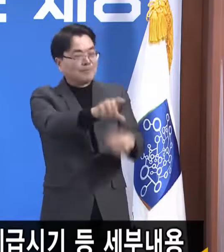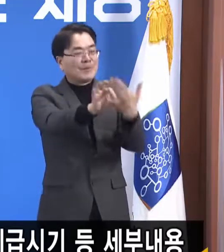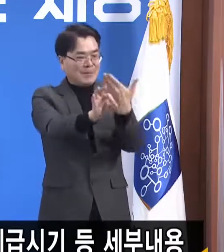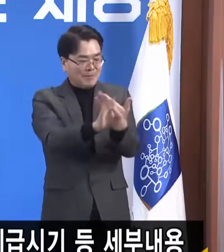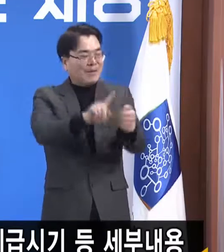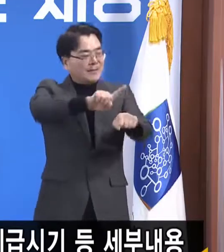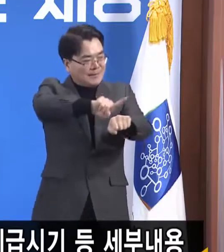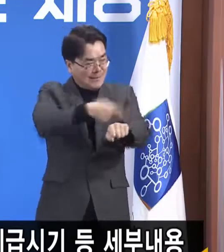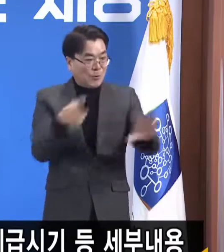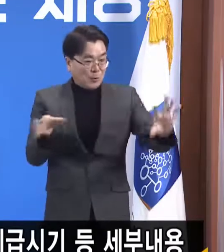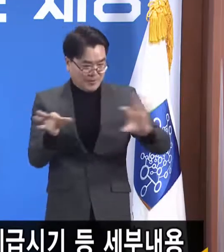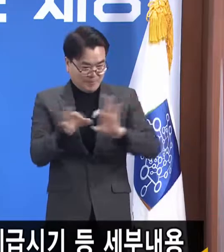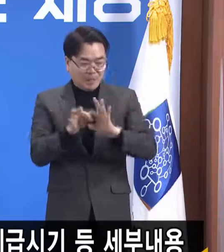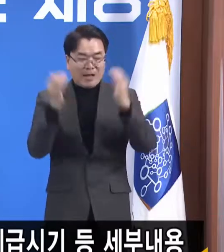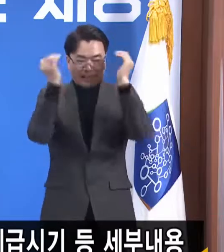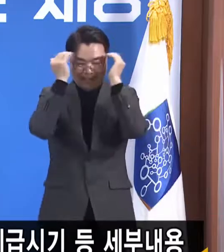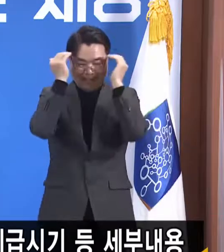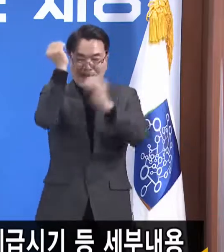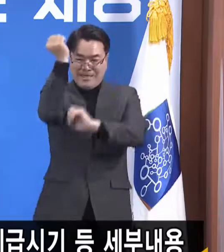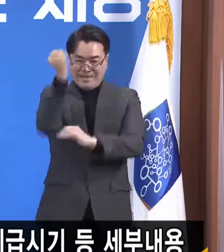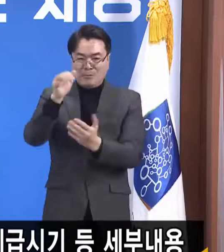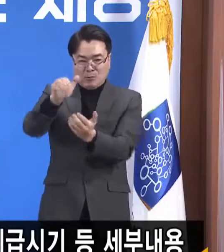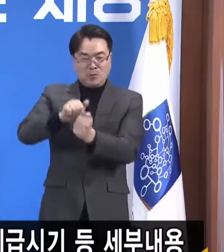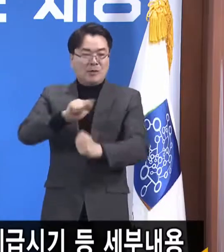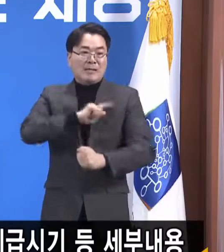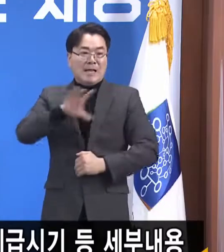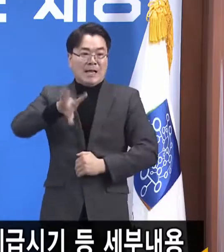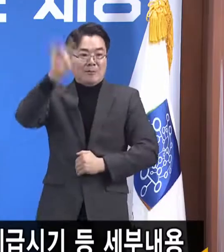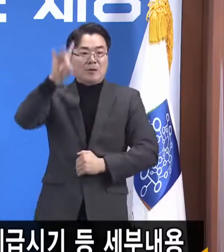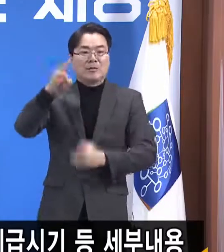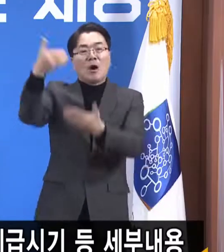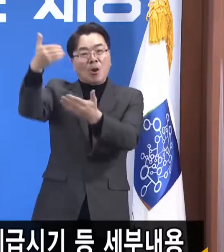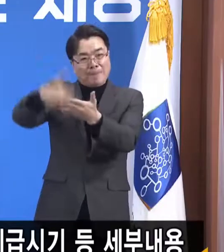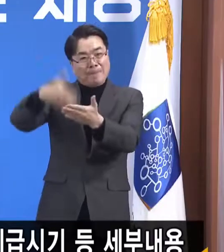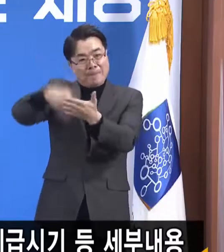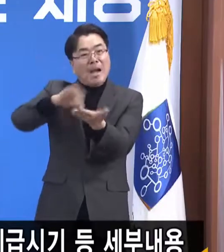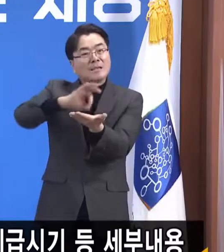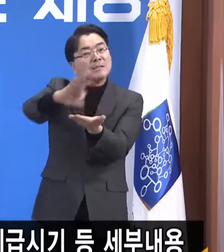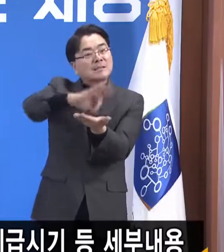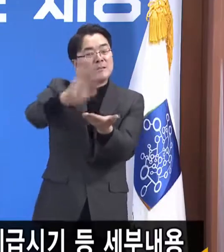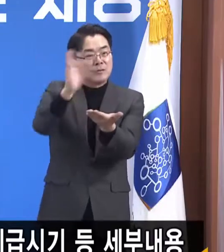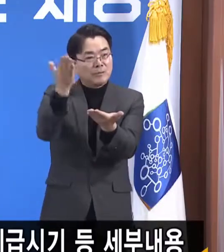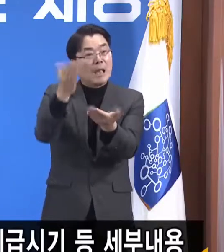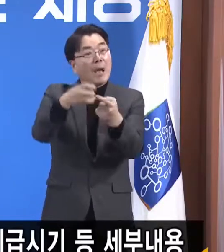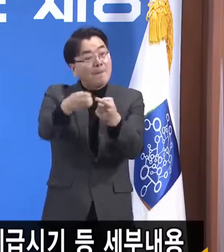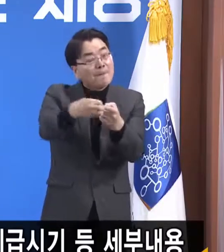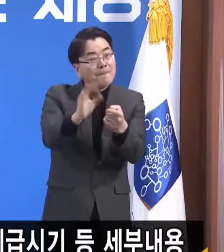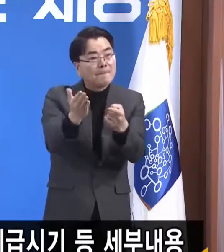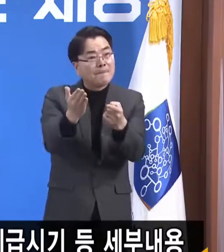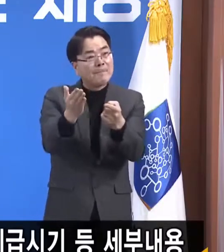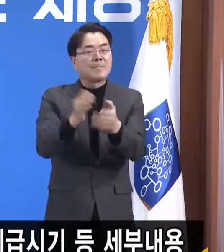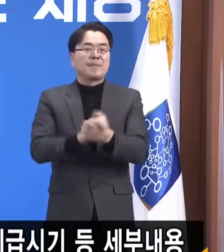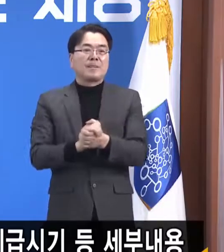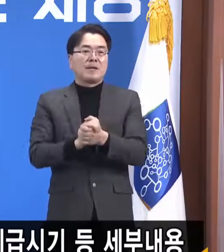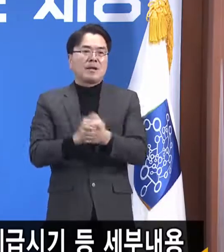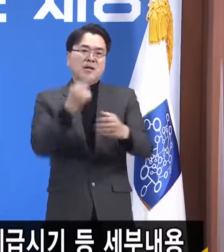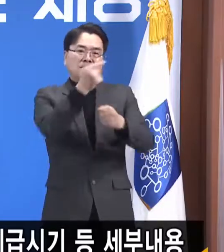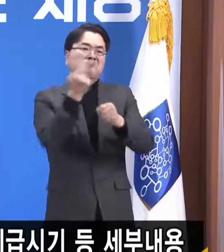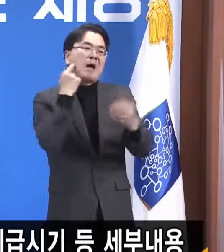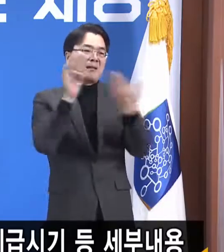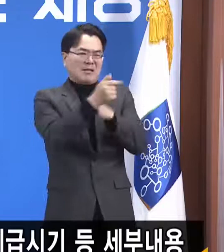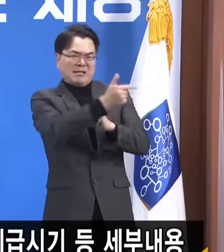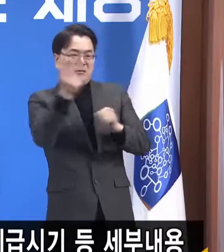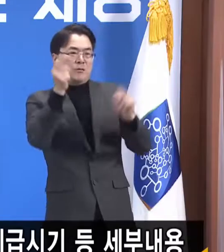자동으로 재난기본소득에서 먼저 차감처리됩니다. 연매출 10억원 이하